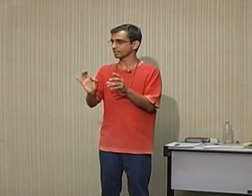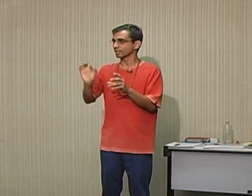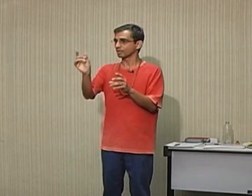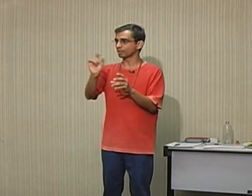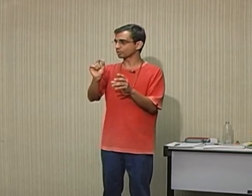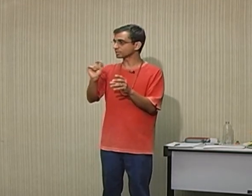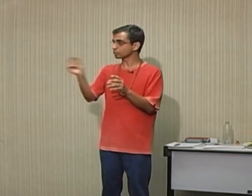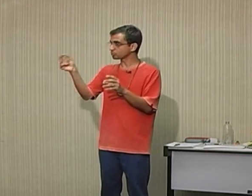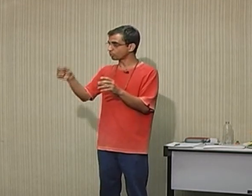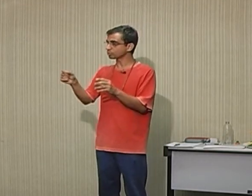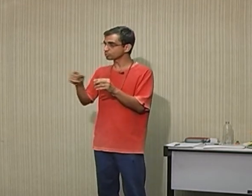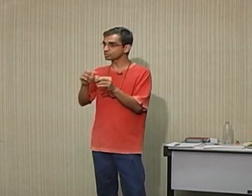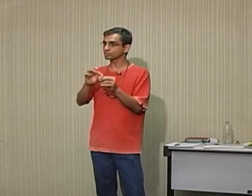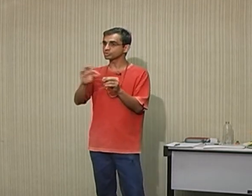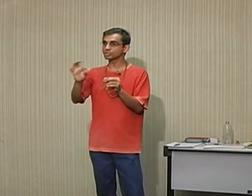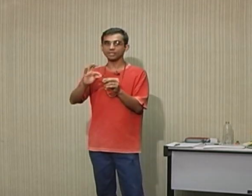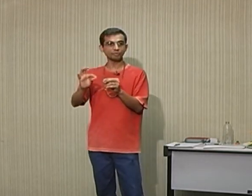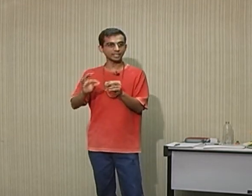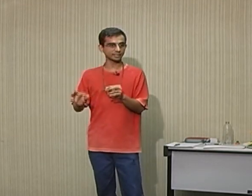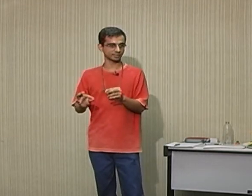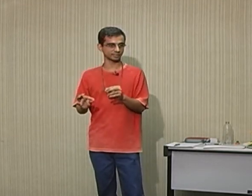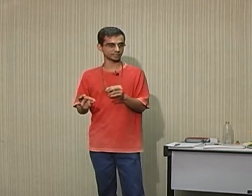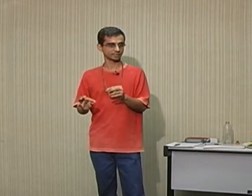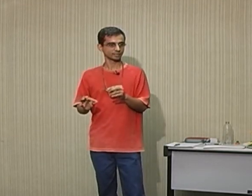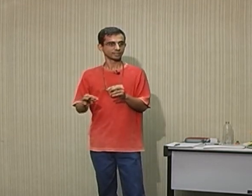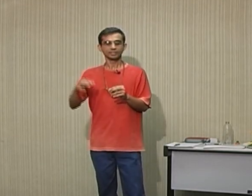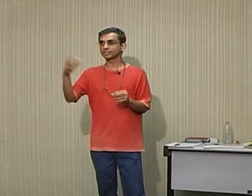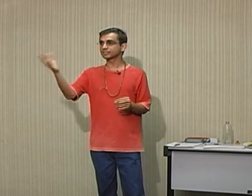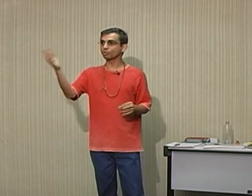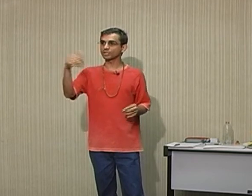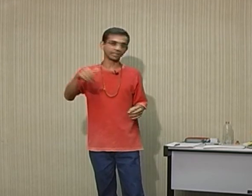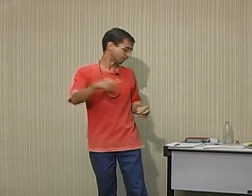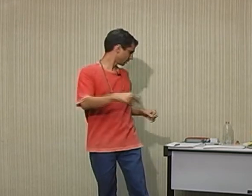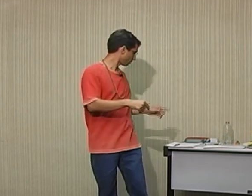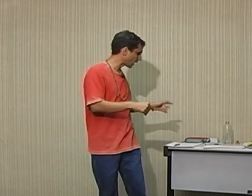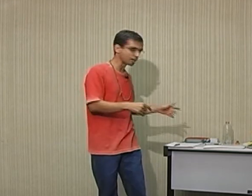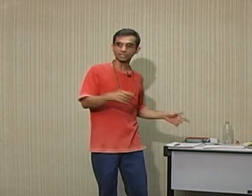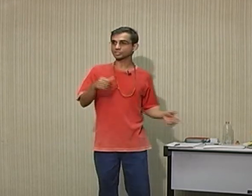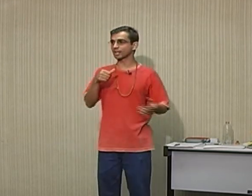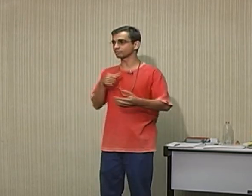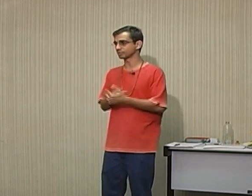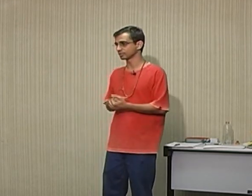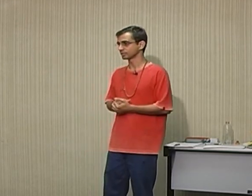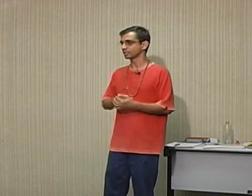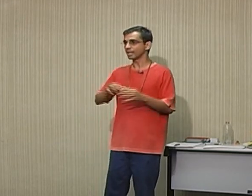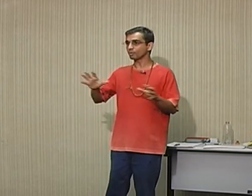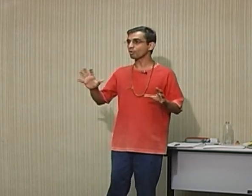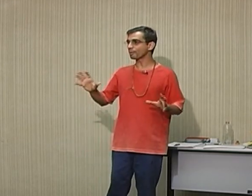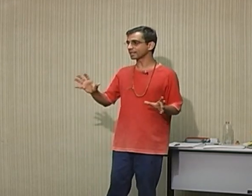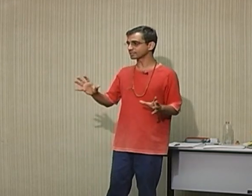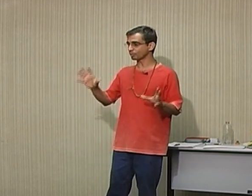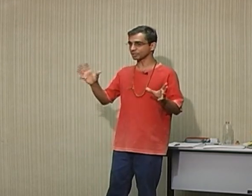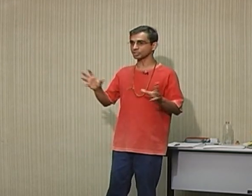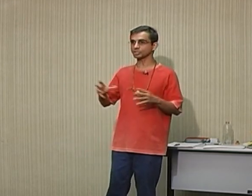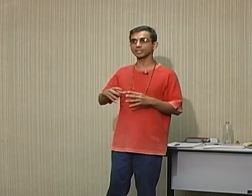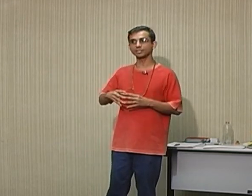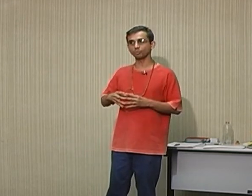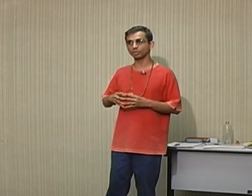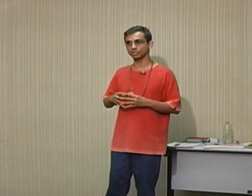Vai anotar os pontos de referência, que são o quê? Palavra-chave, é uma comparação pra gente entender um pouquinho.